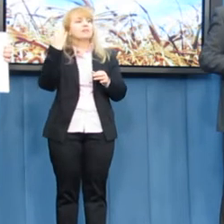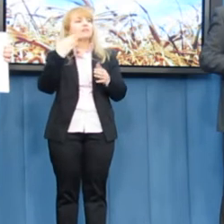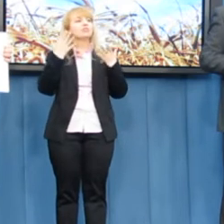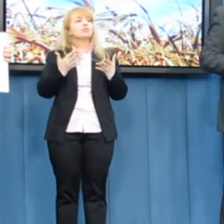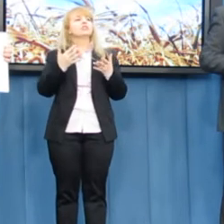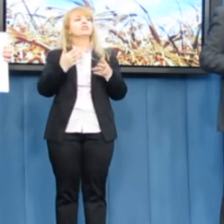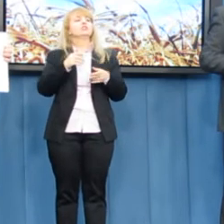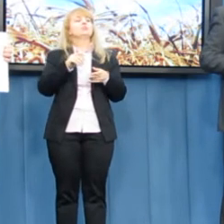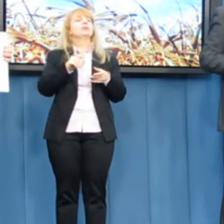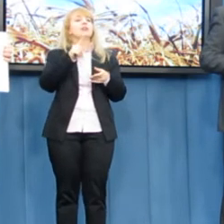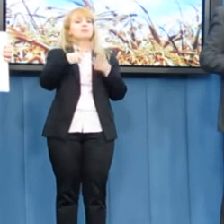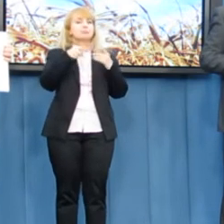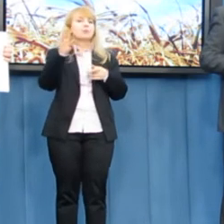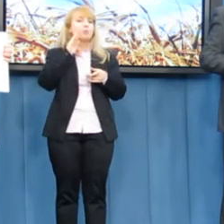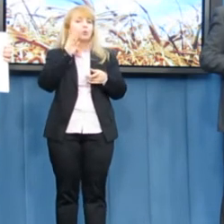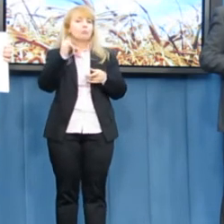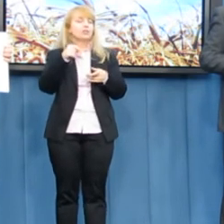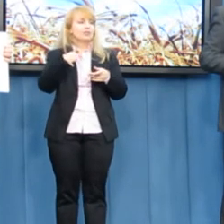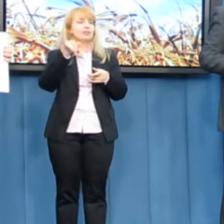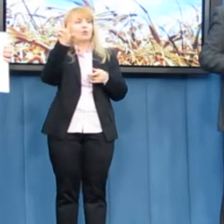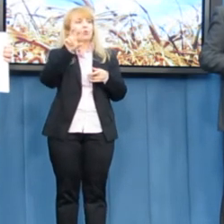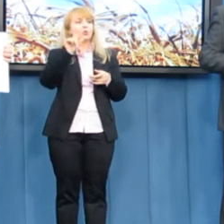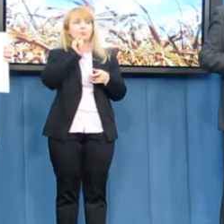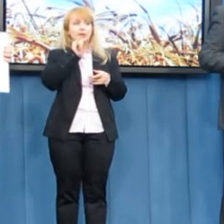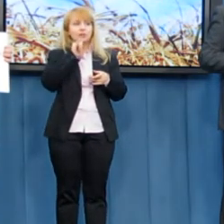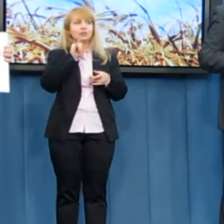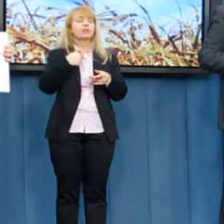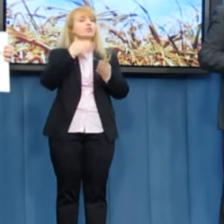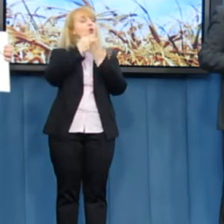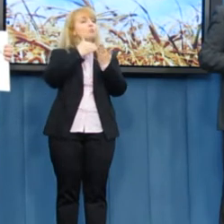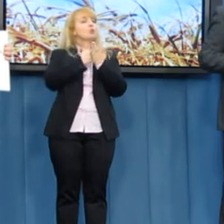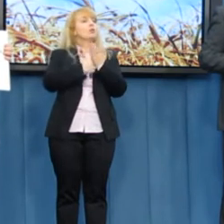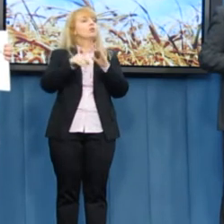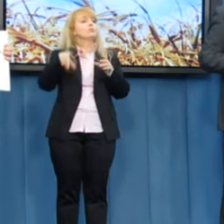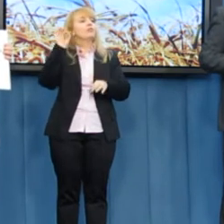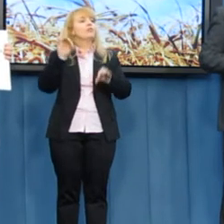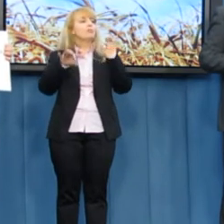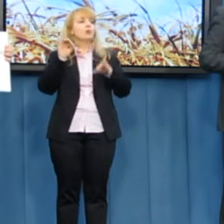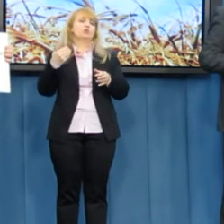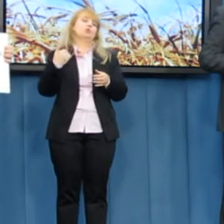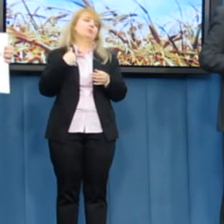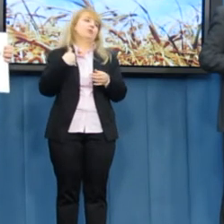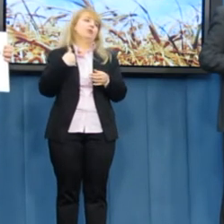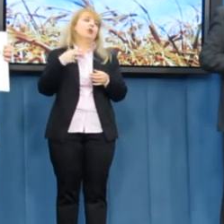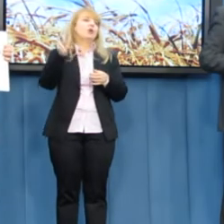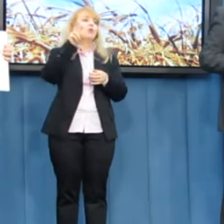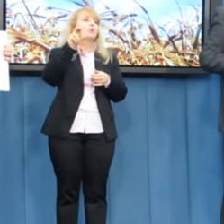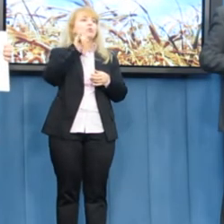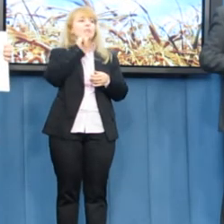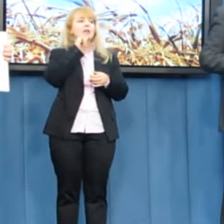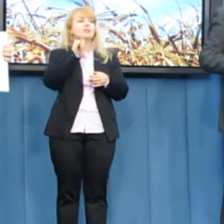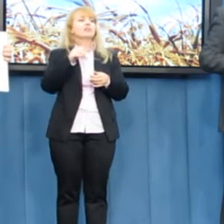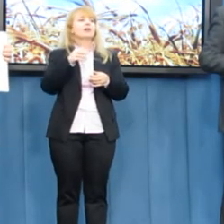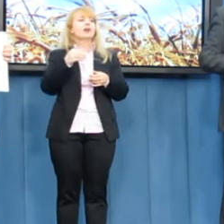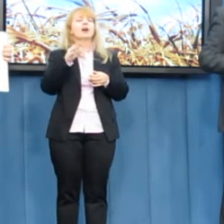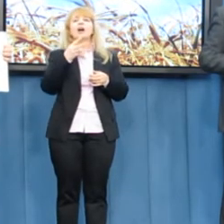połączenie ARR za Armirwem. Oczywiście w naszym projekcie, w programie wyborczym w 2011 roku było. W ruchu Palikota tego nie było, państwo się